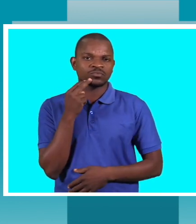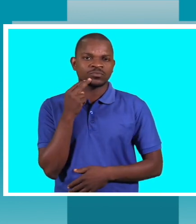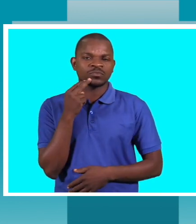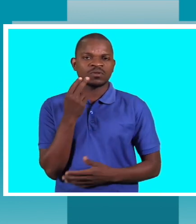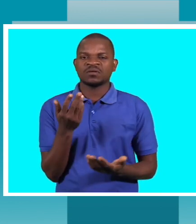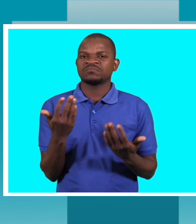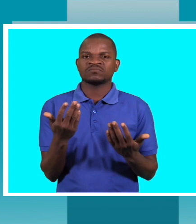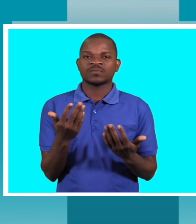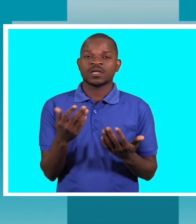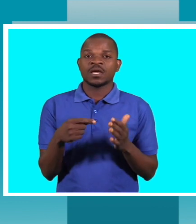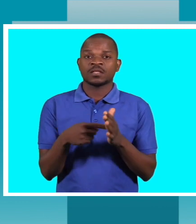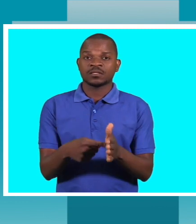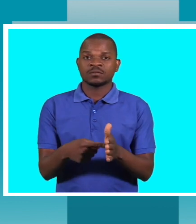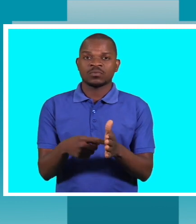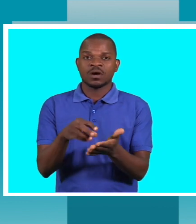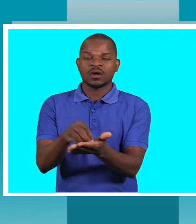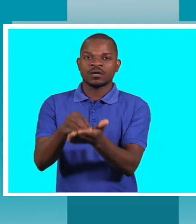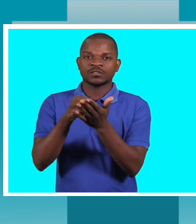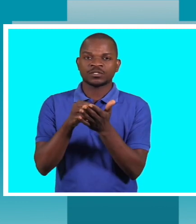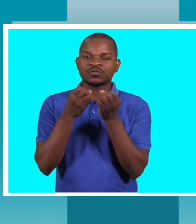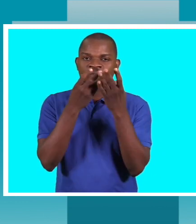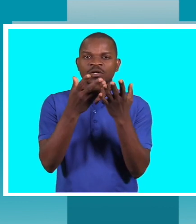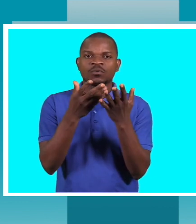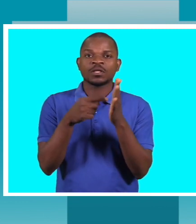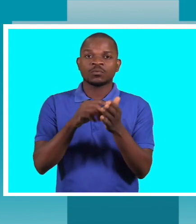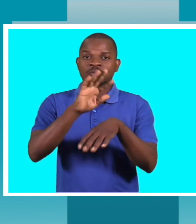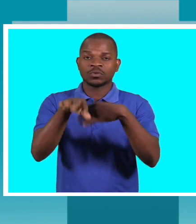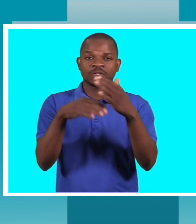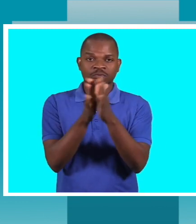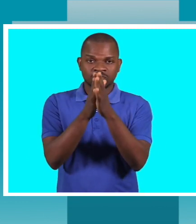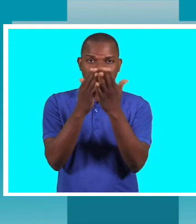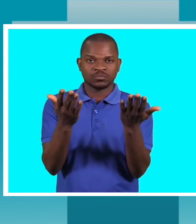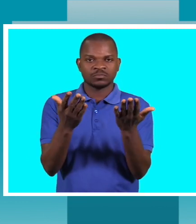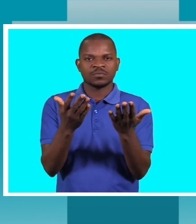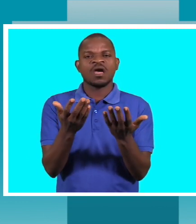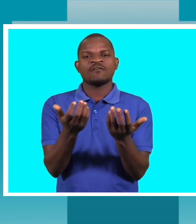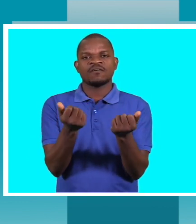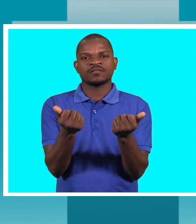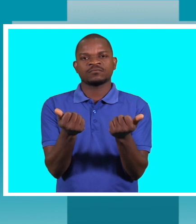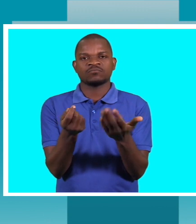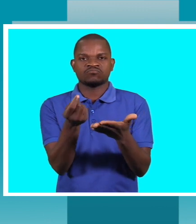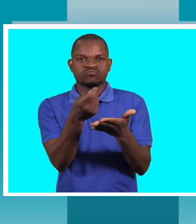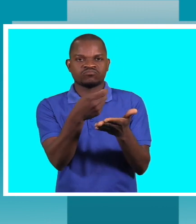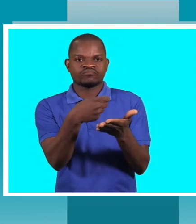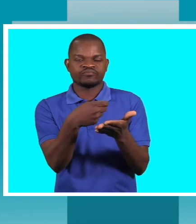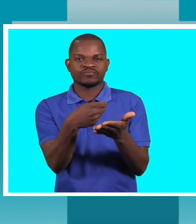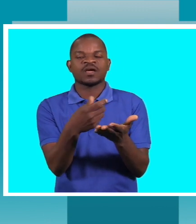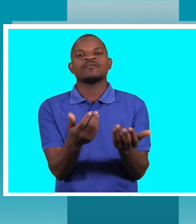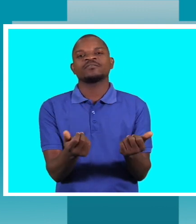recebem mais informações, se não conhecem a língua designal, a partir da banda desenhada. E também acho que os órgãos de formação